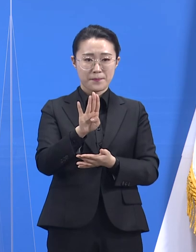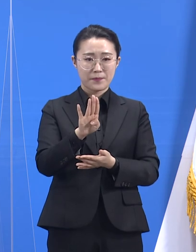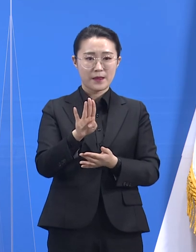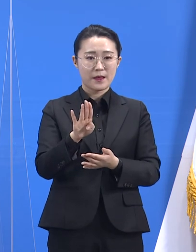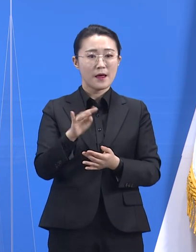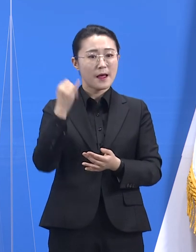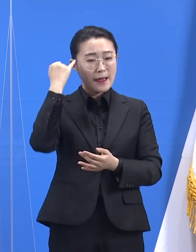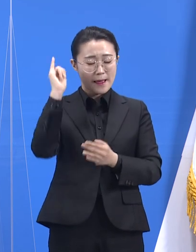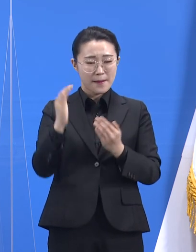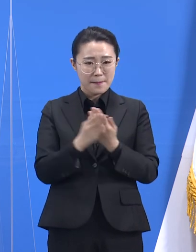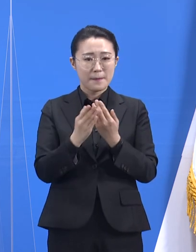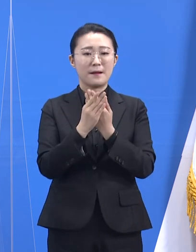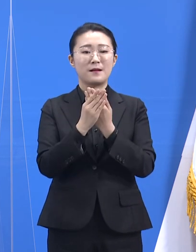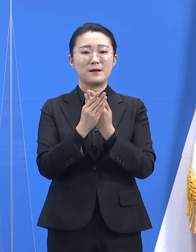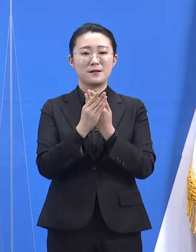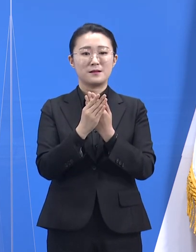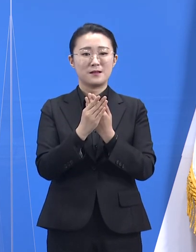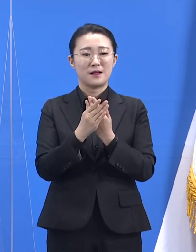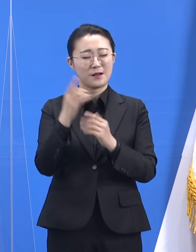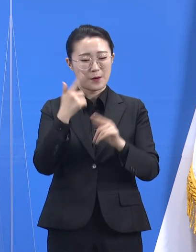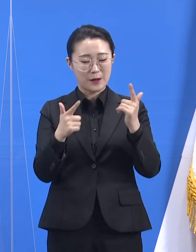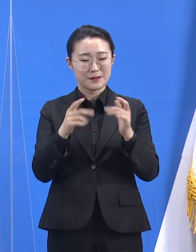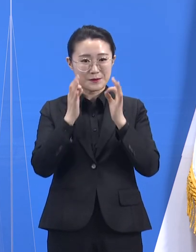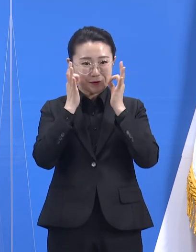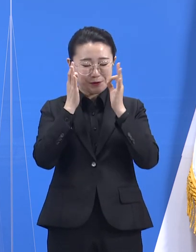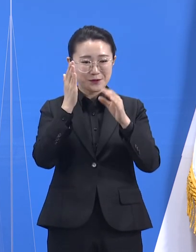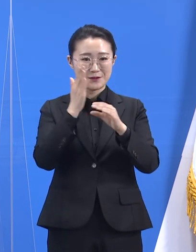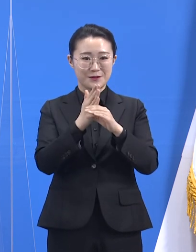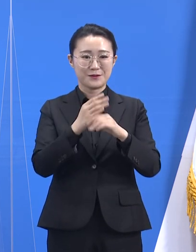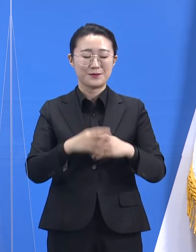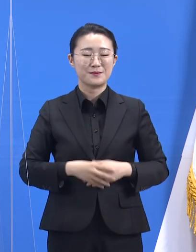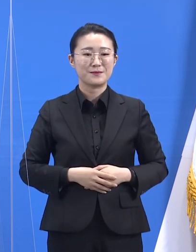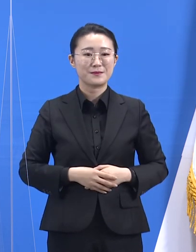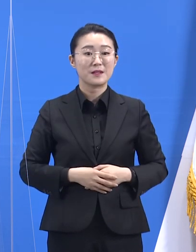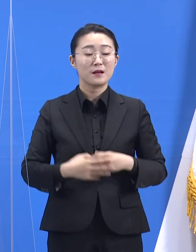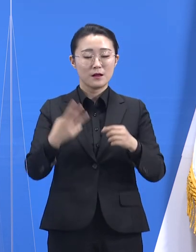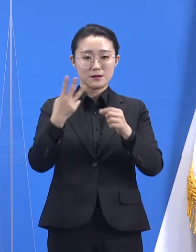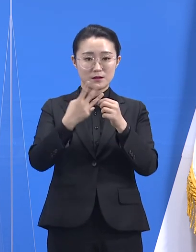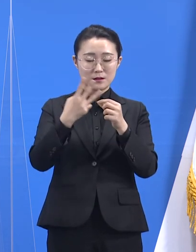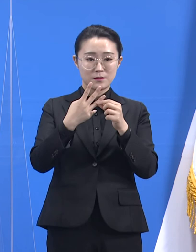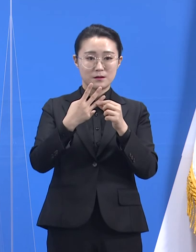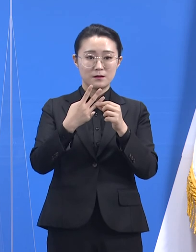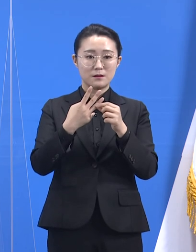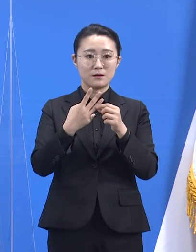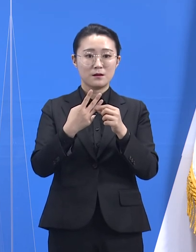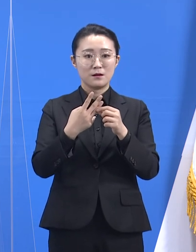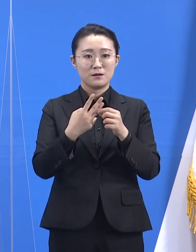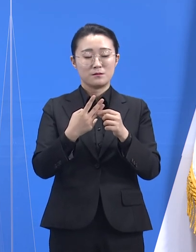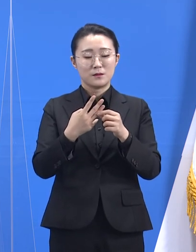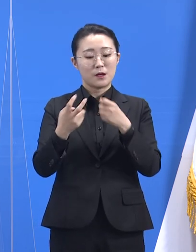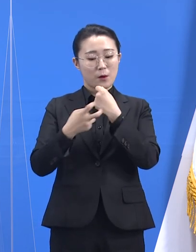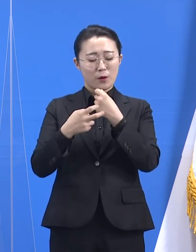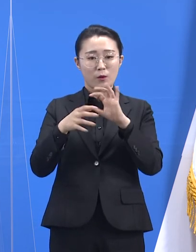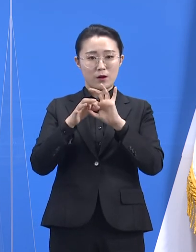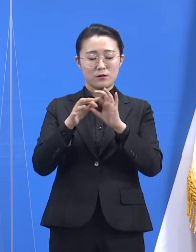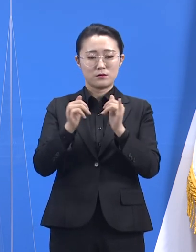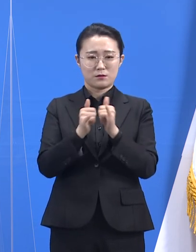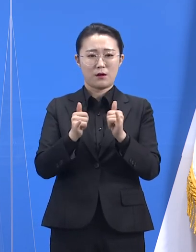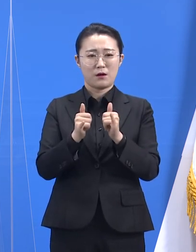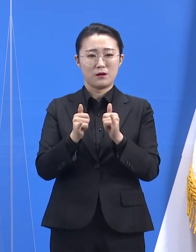세 번째로, 도내 보건의료인 분들의 역할도 중요합니다. 지역사회 병위원과 약국 등은